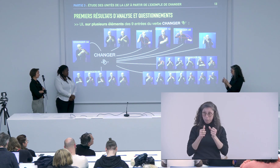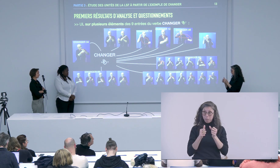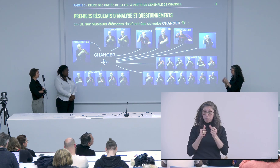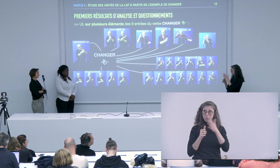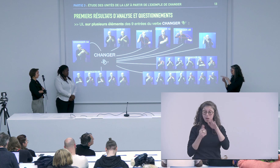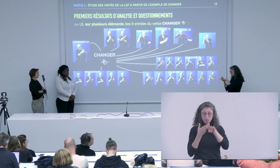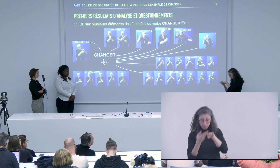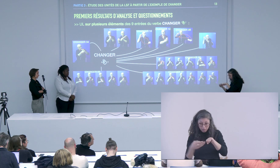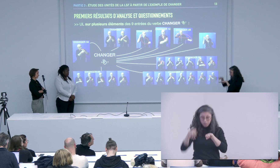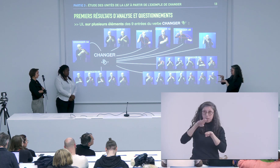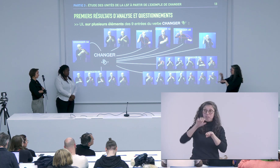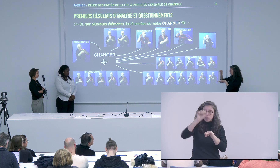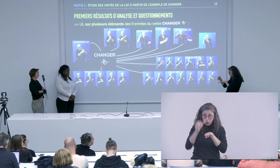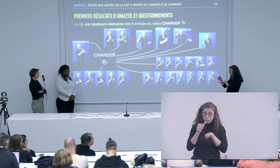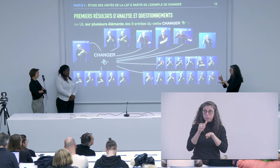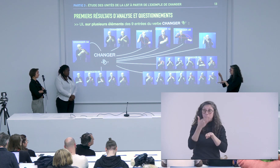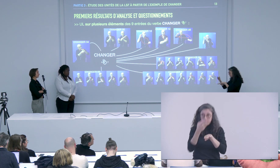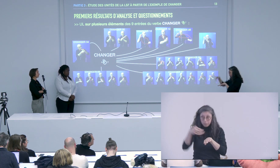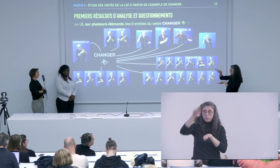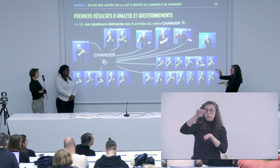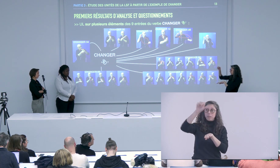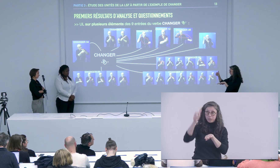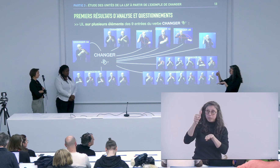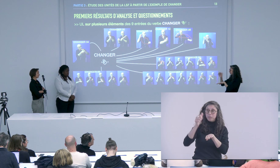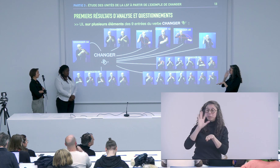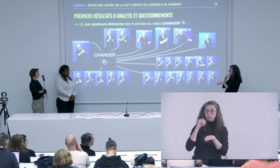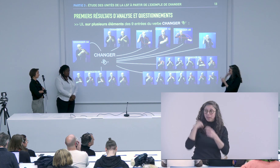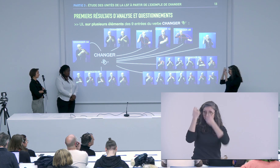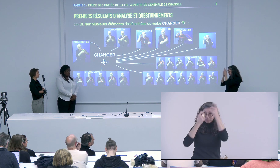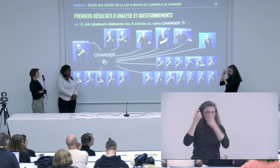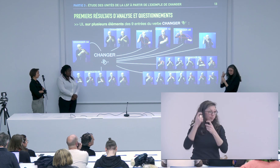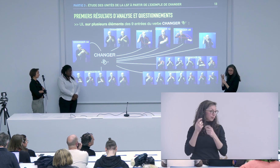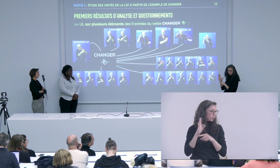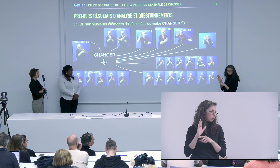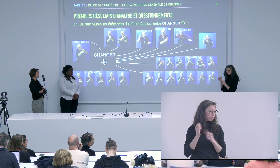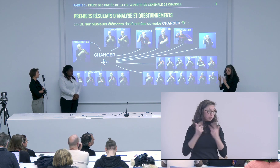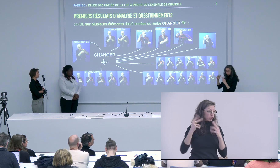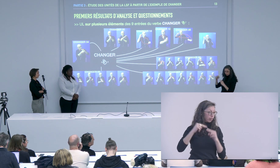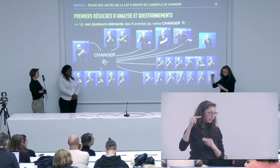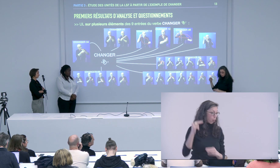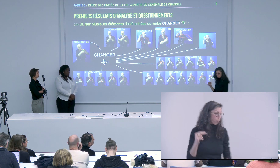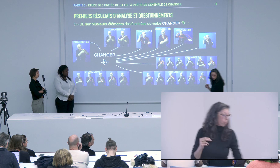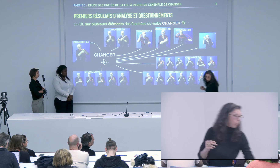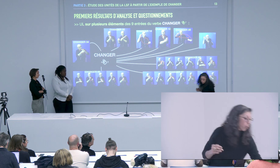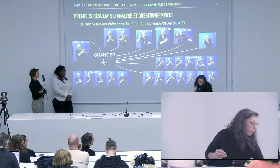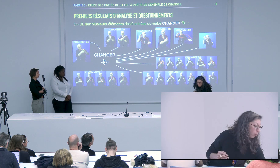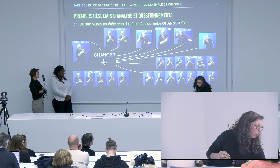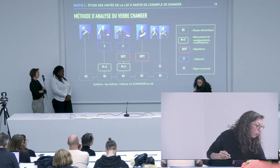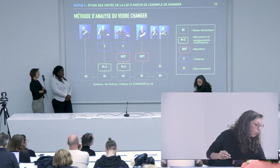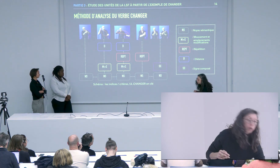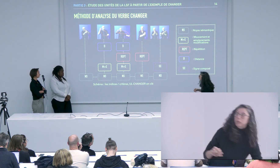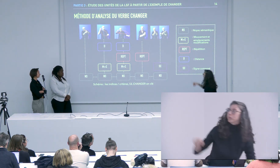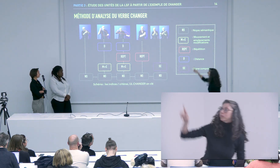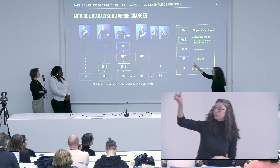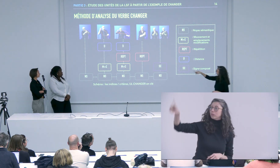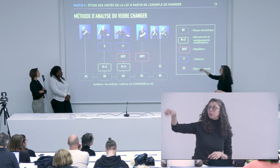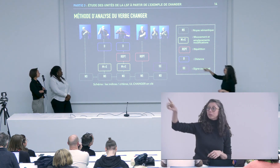a vraiment effectivement quelque chose de l'ordre de la forme mais qui se rajoute à une forme et qui se rajoute à une autre forme et je ne sais pas pour